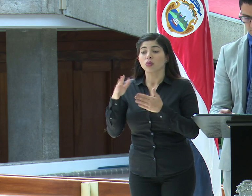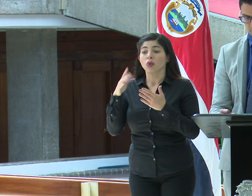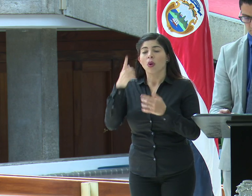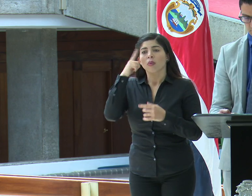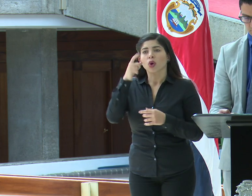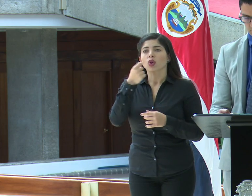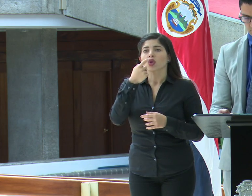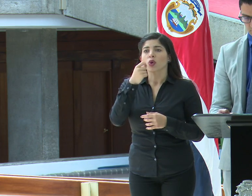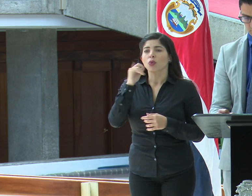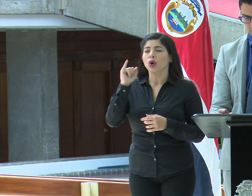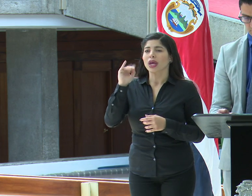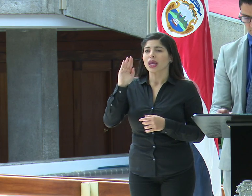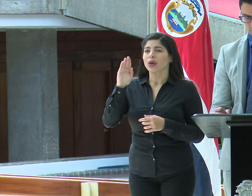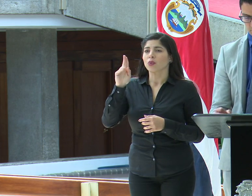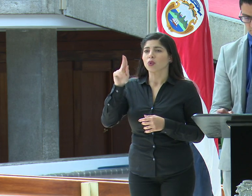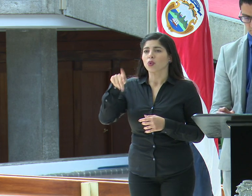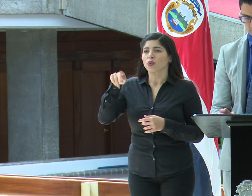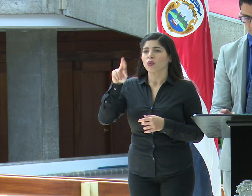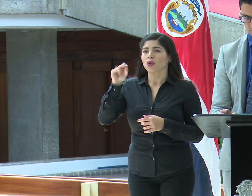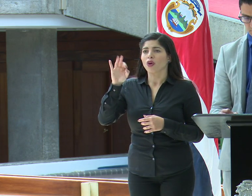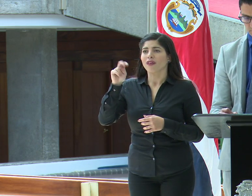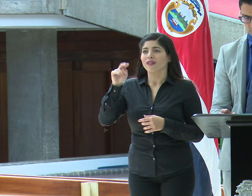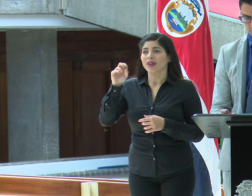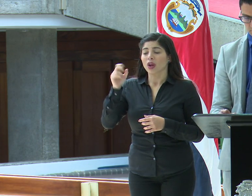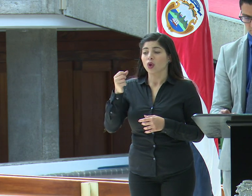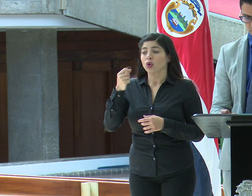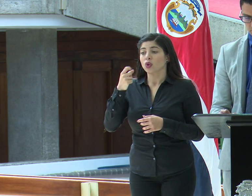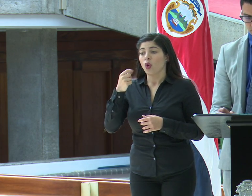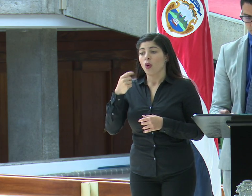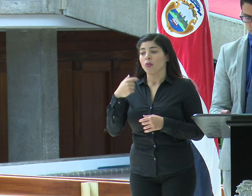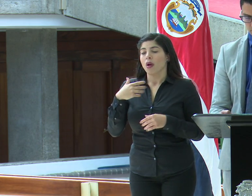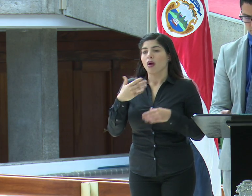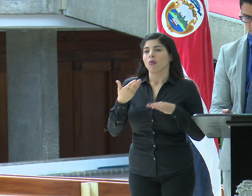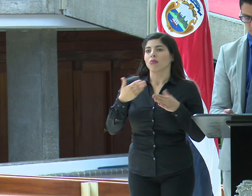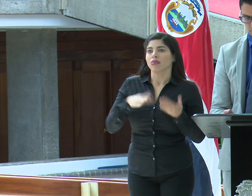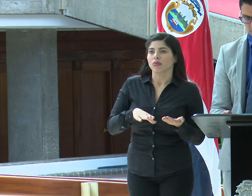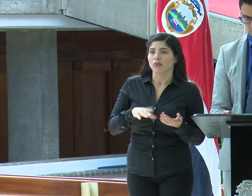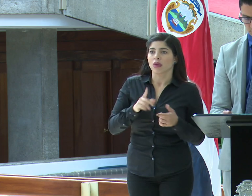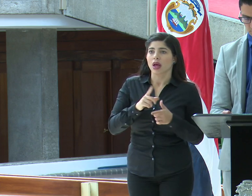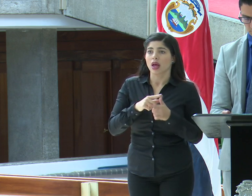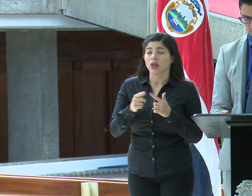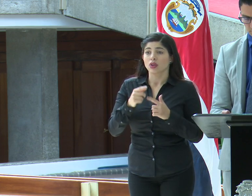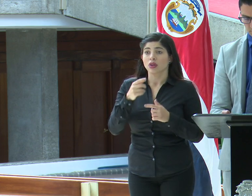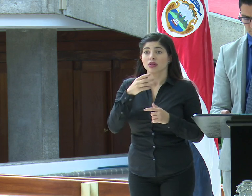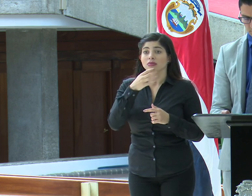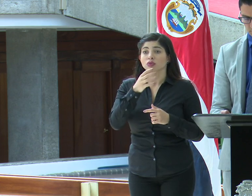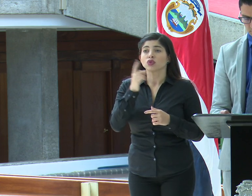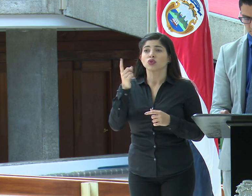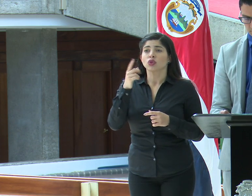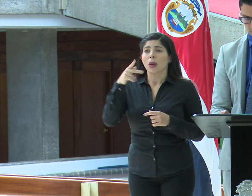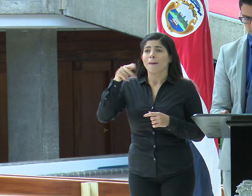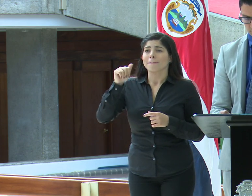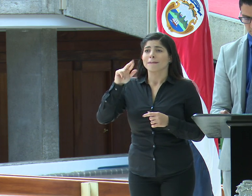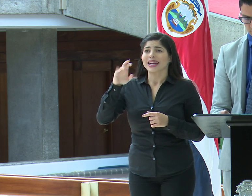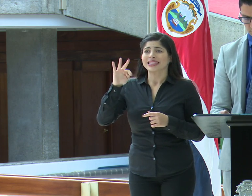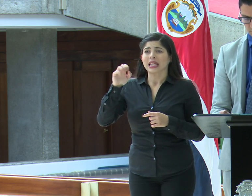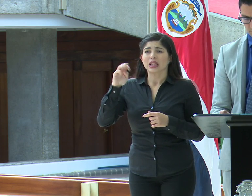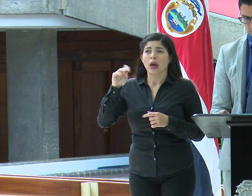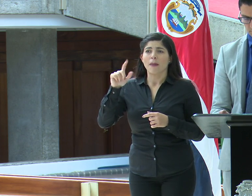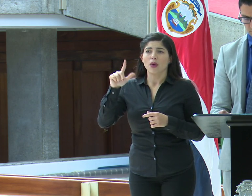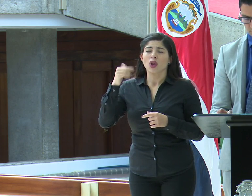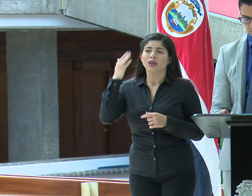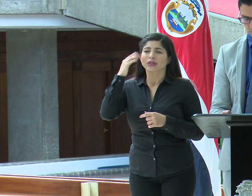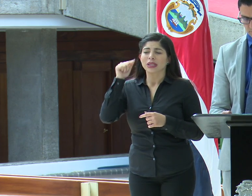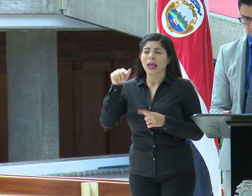medicamentos y recomiendan solamente paracetamol. Sabemos que son de esos